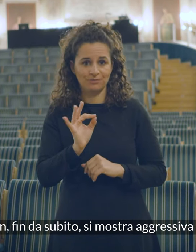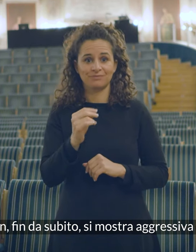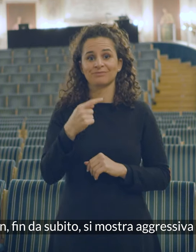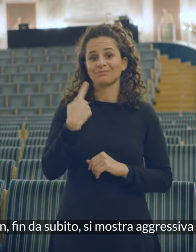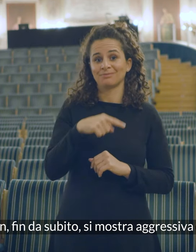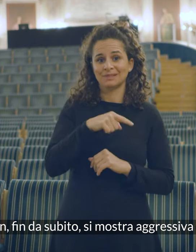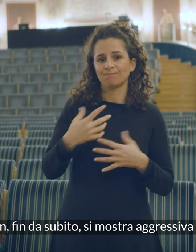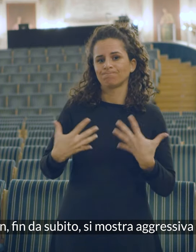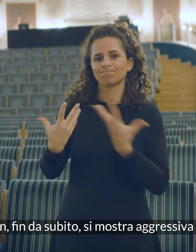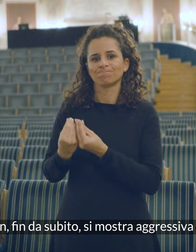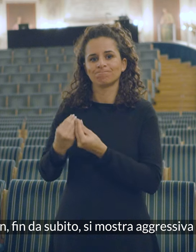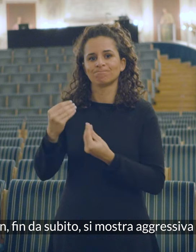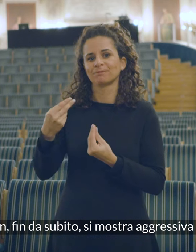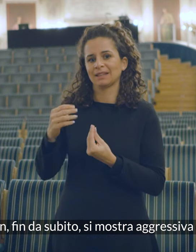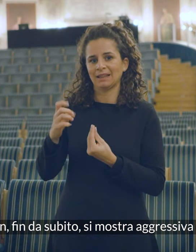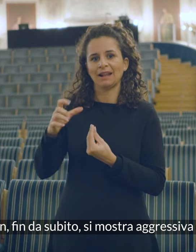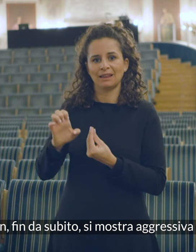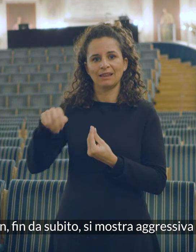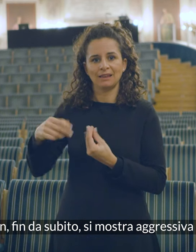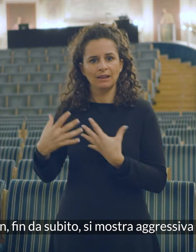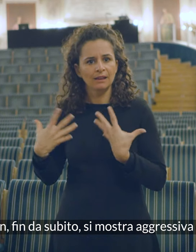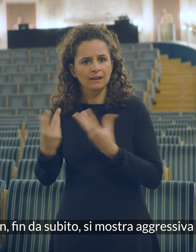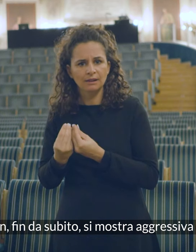Ellen fin da subito si mostra aggressiva con lei.